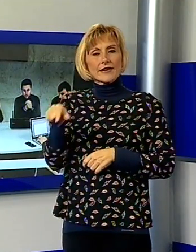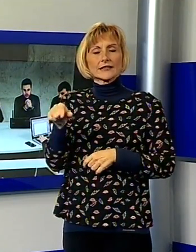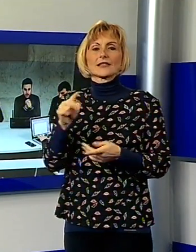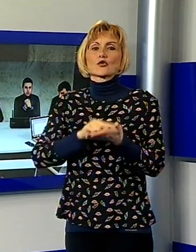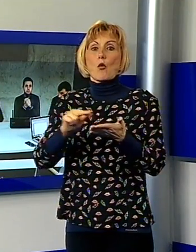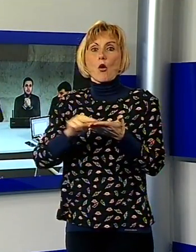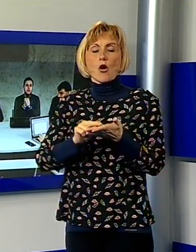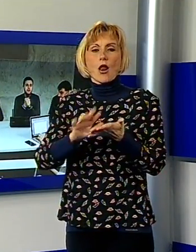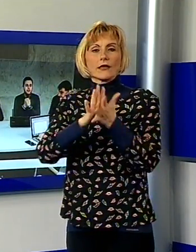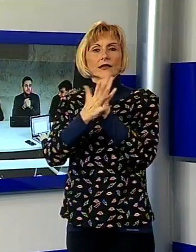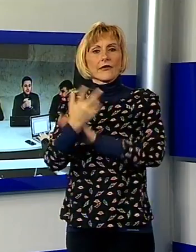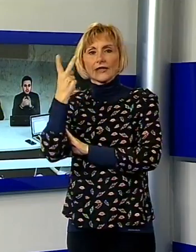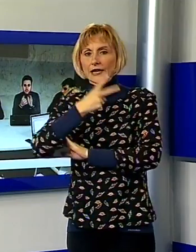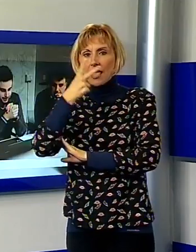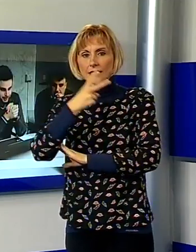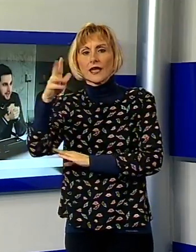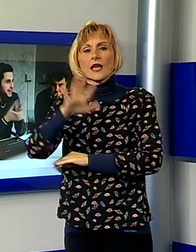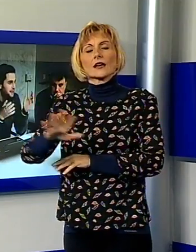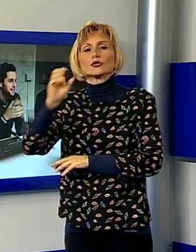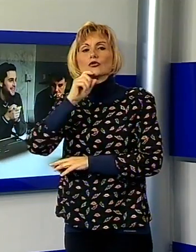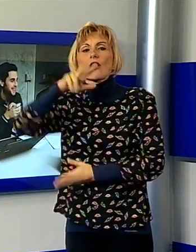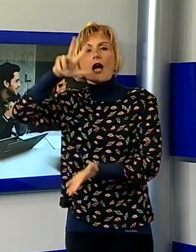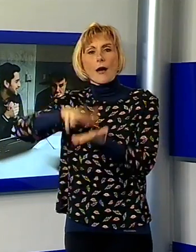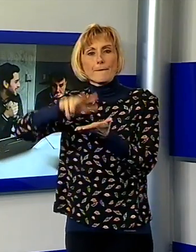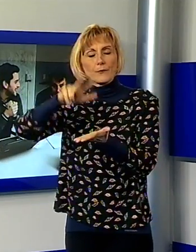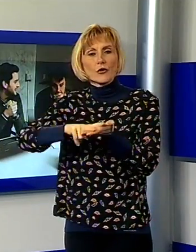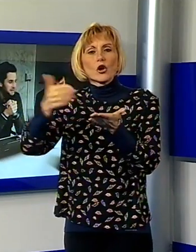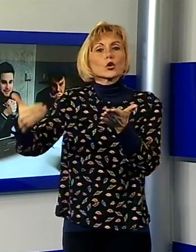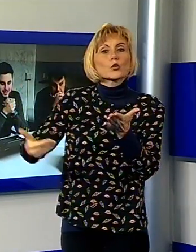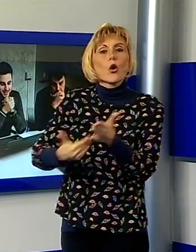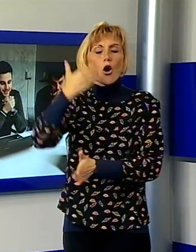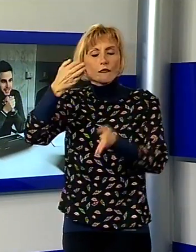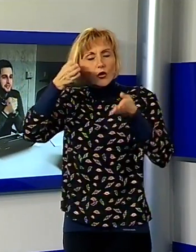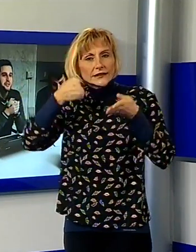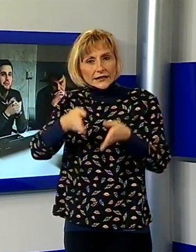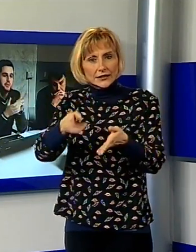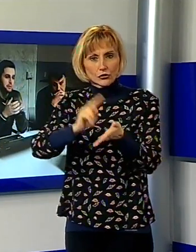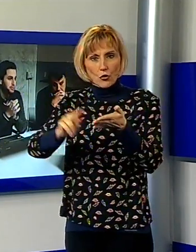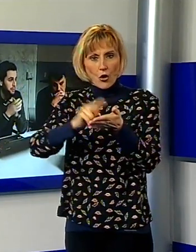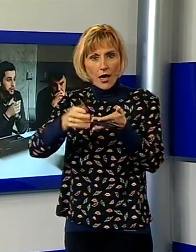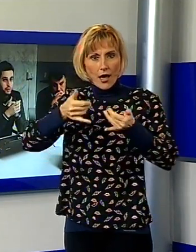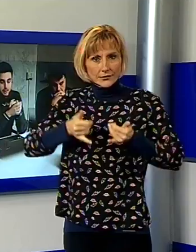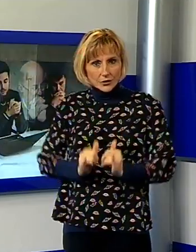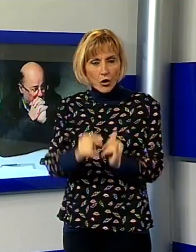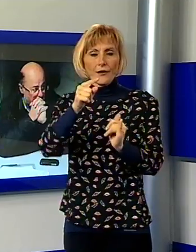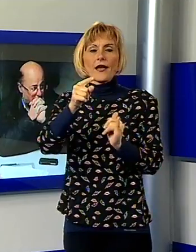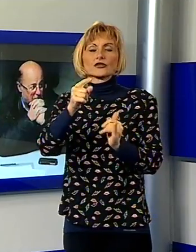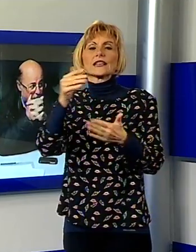Dopo l'ok arrivato dalla regione toscana, è stato attivato il nuovo atteso indirizzo scolastico presso l'Istituto Professionale Alberghiero